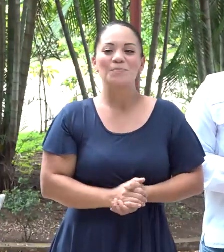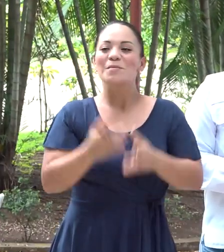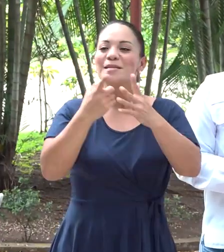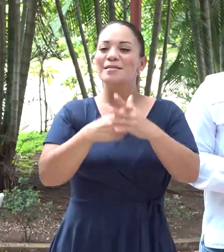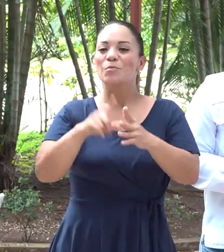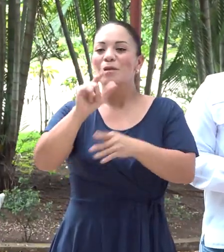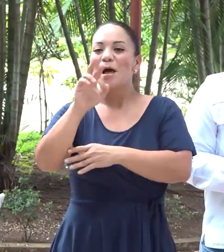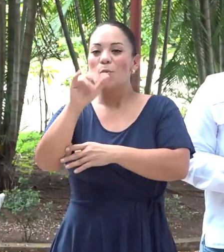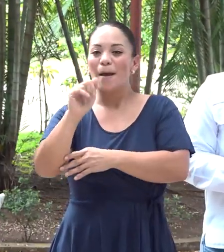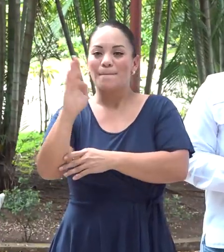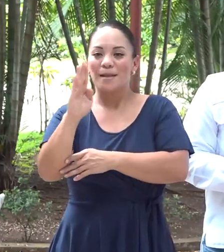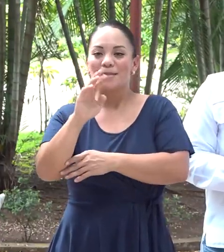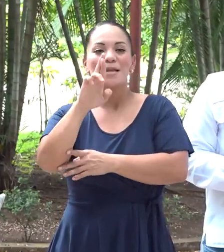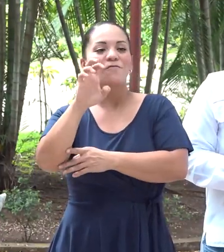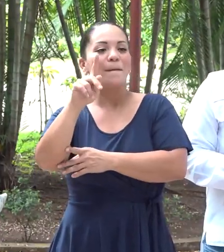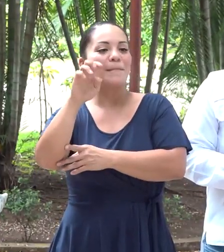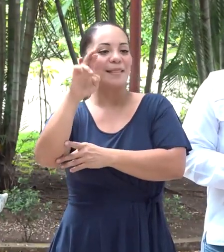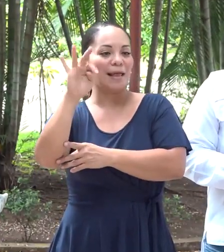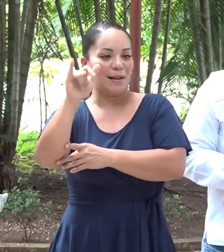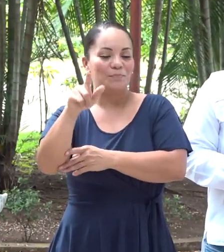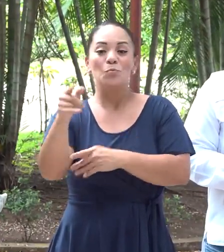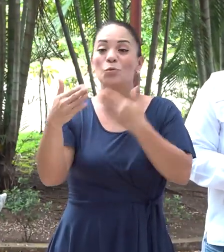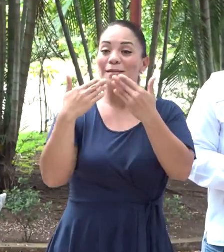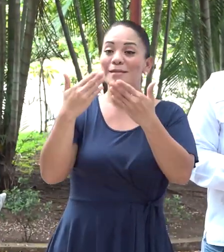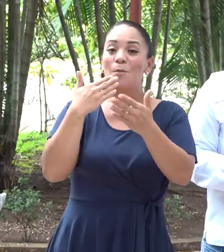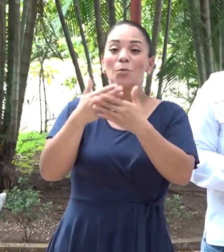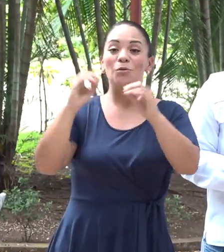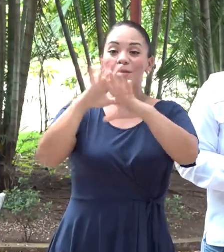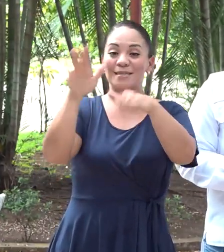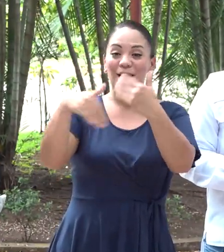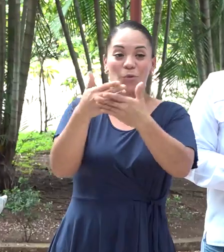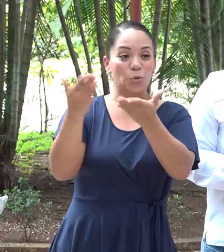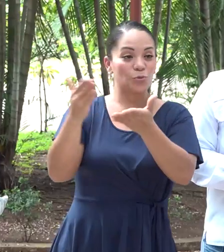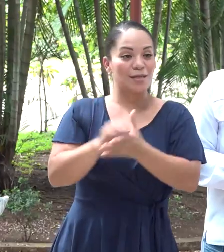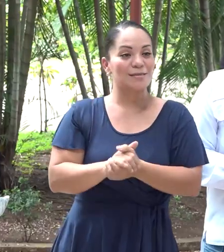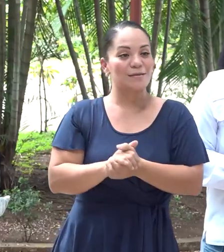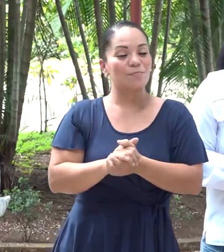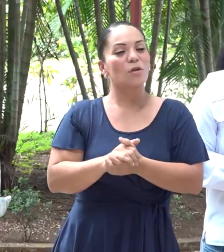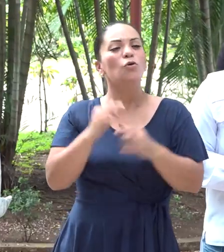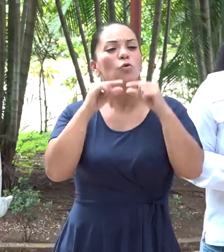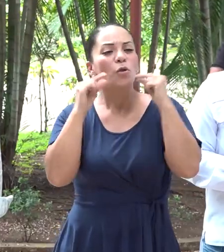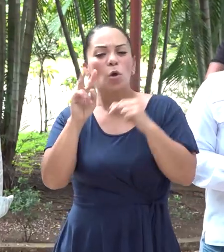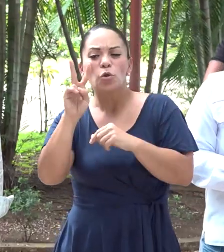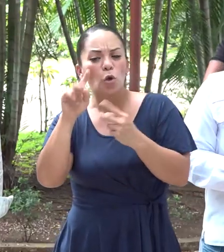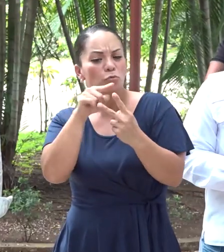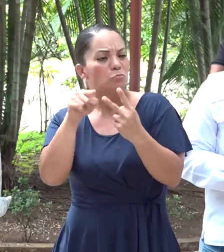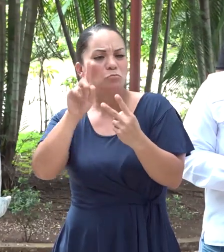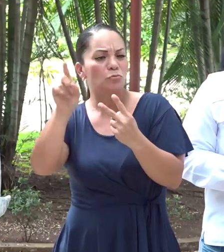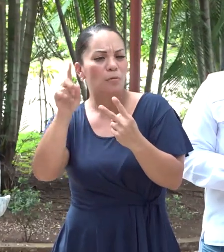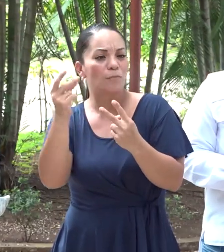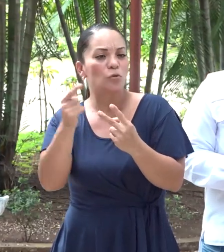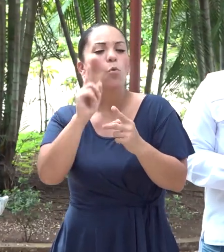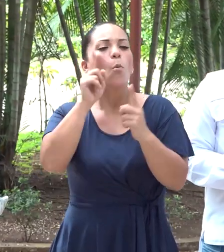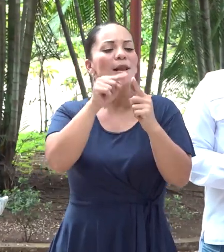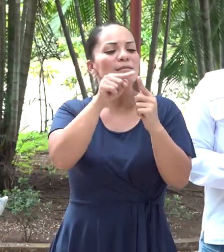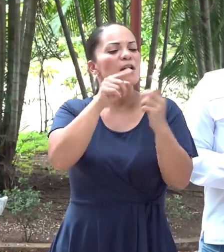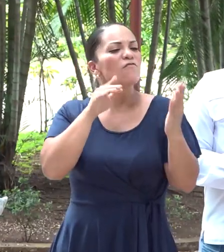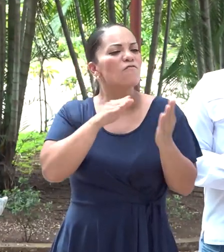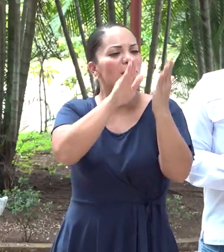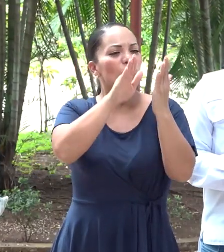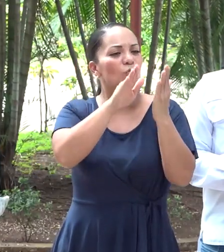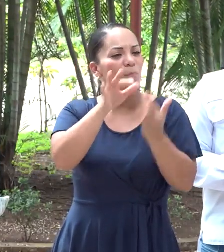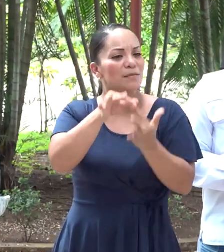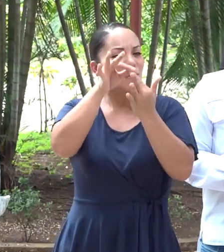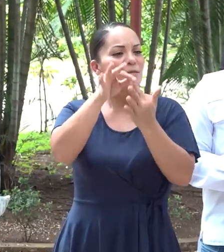Iniciamos con Laura Brenes, de RPP. Gracias, muy buenos días para todos. Don Rodrigo, dos consultas muy rápidas. ¿Cuáles son los retos principales